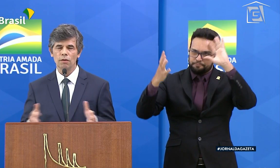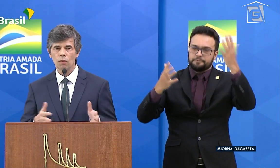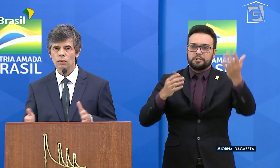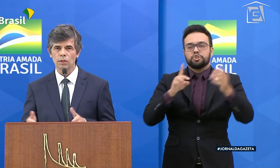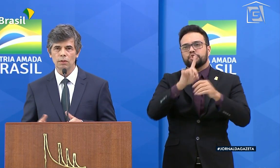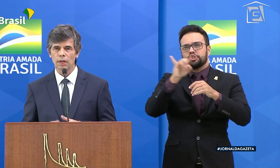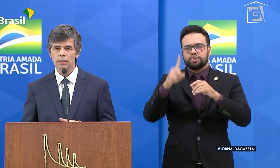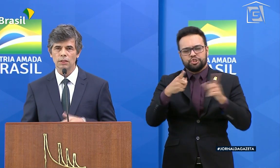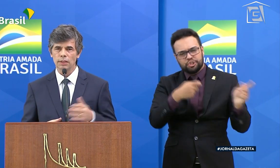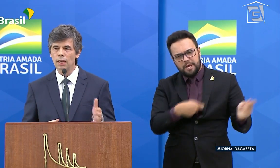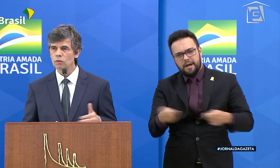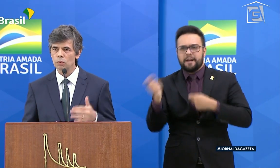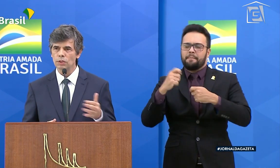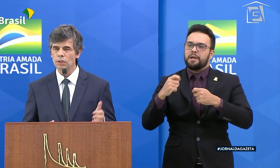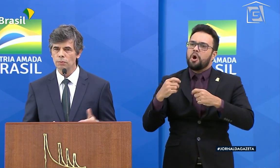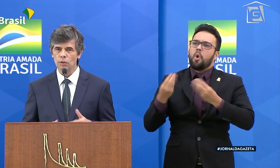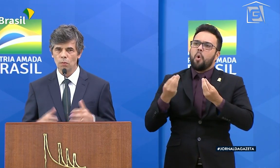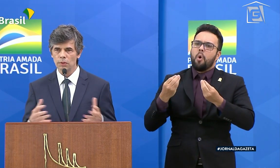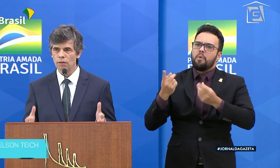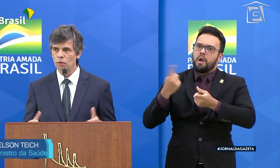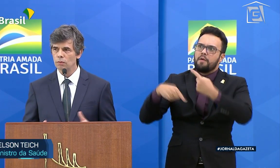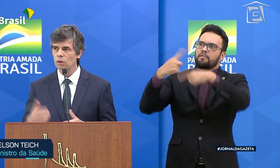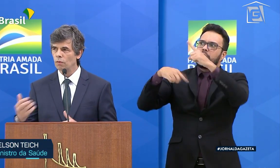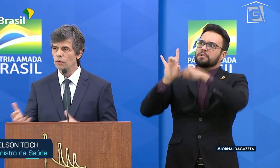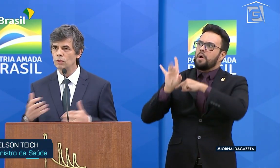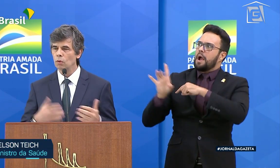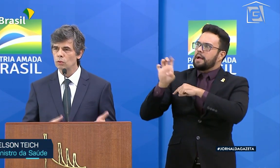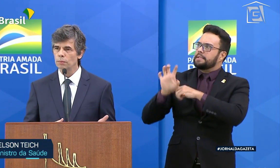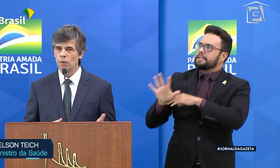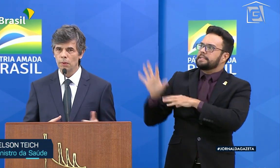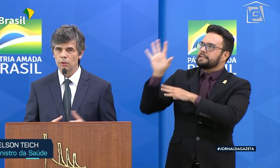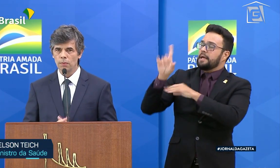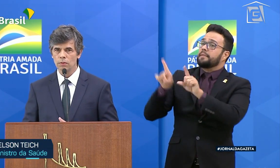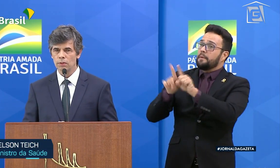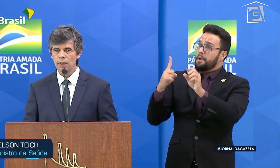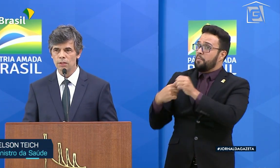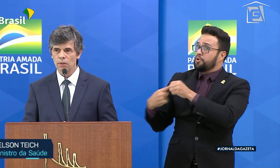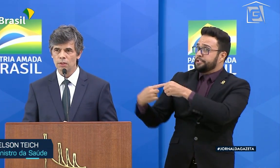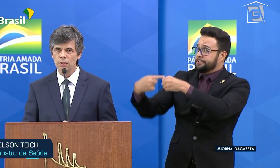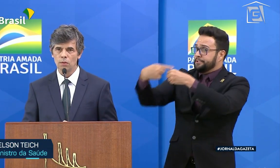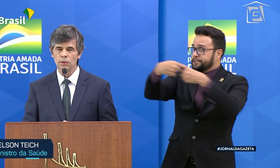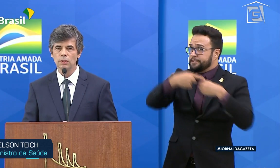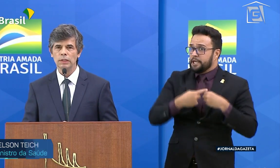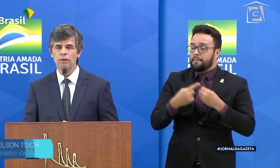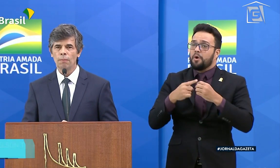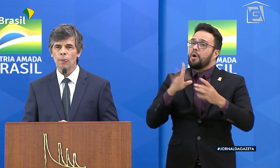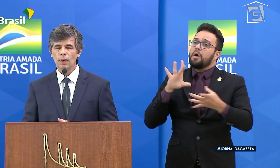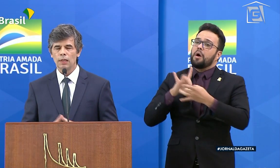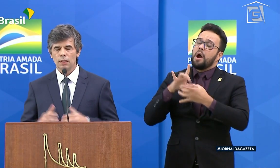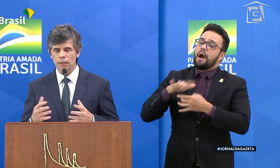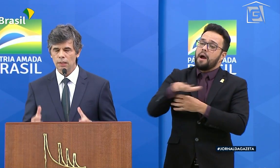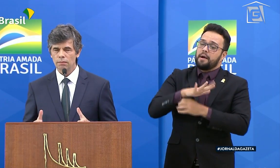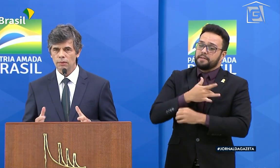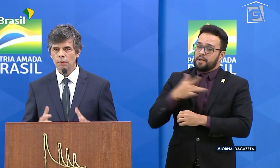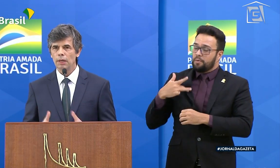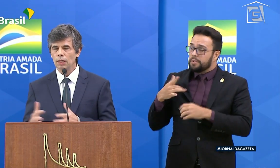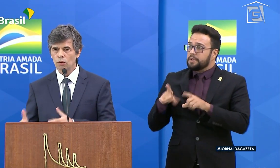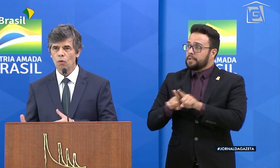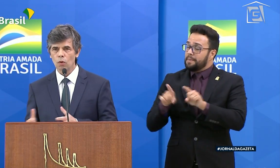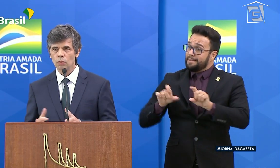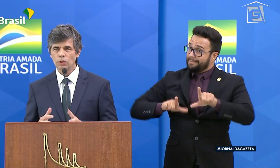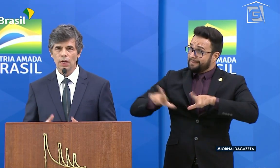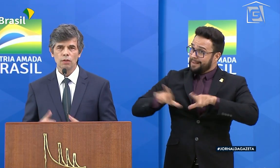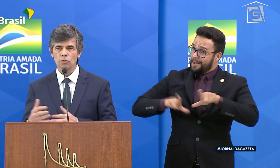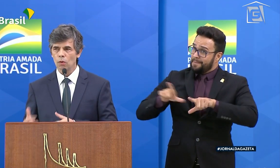diariamente a evolução em cada estado, município, de como está evoluindo a covid e outros problemas que possam estar relacionados à saúde. E